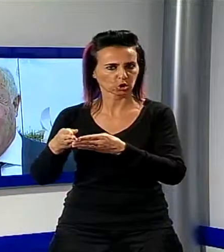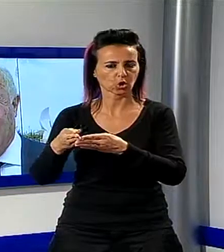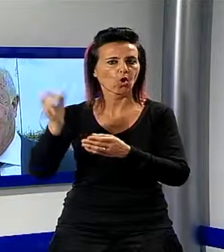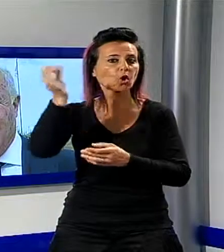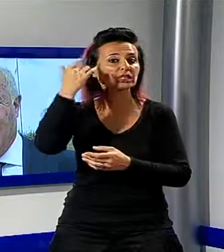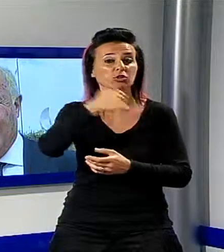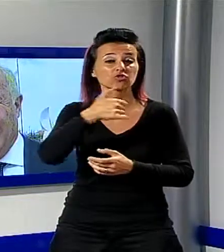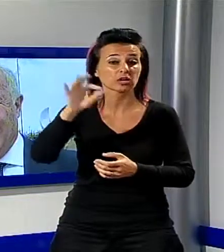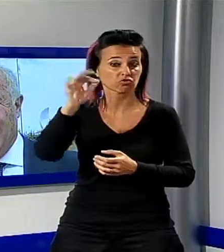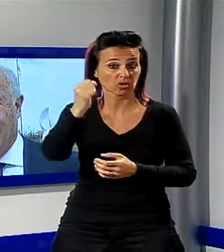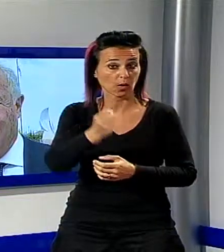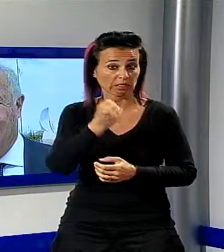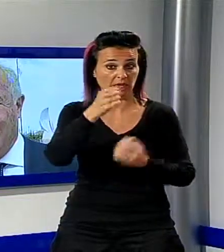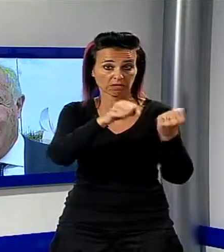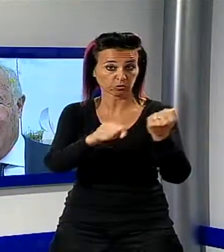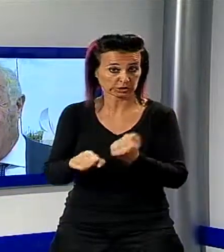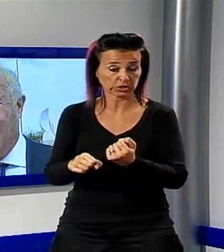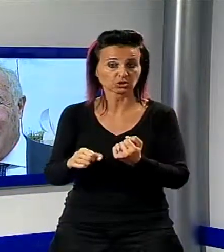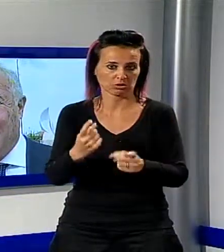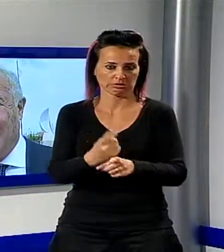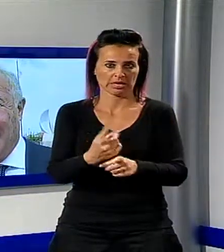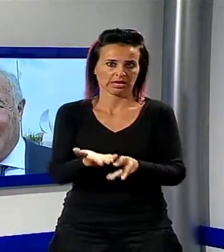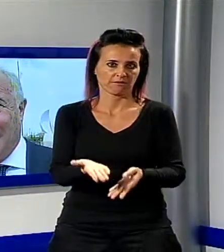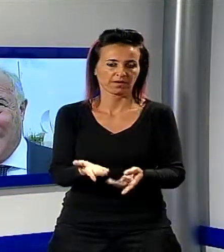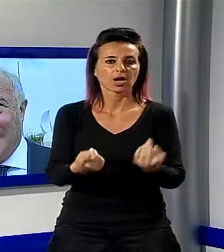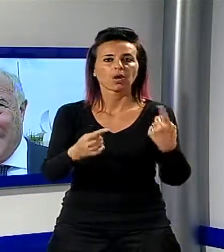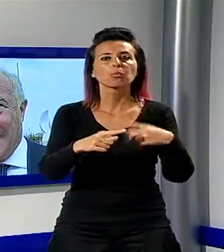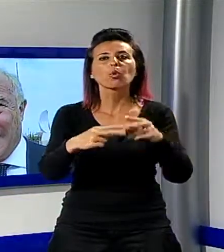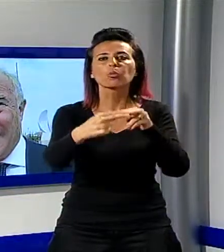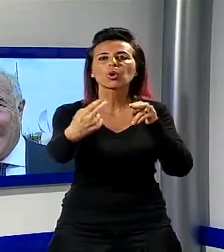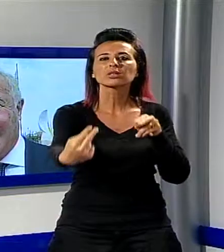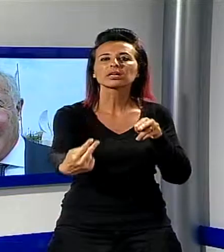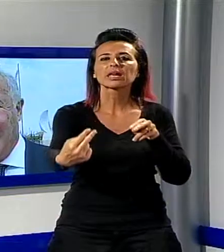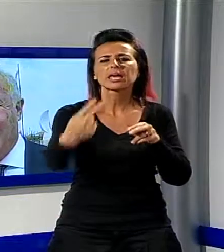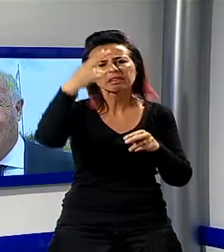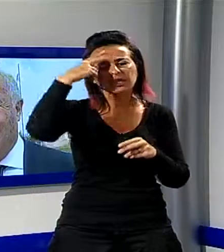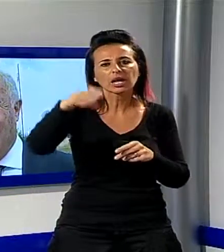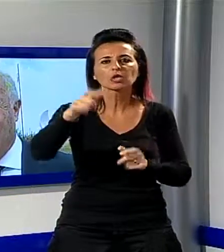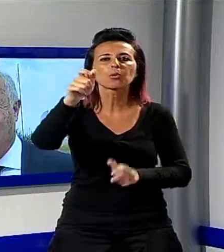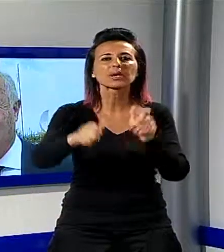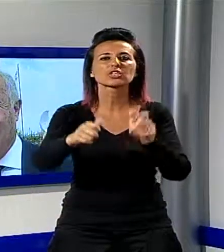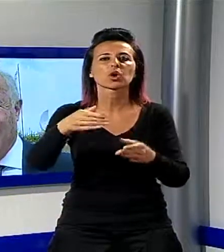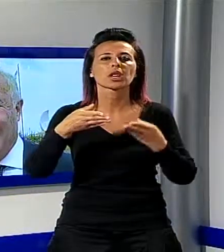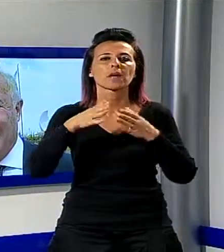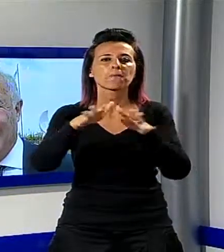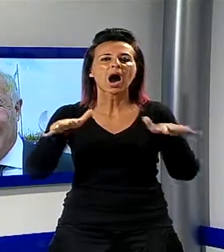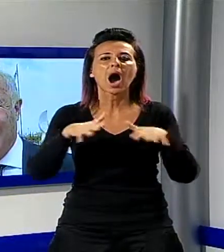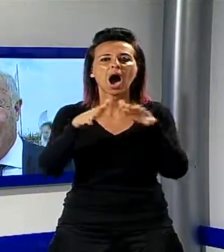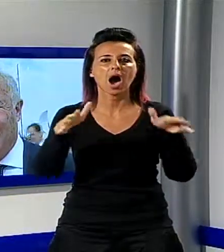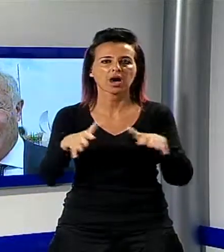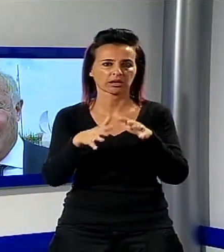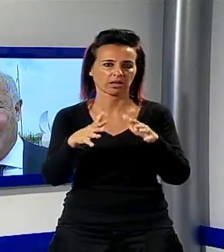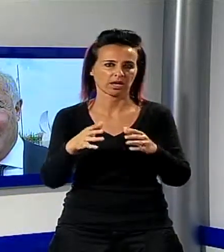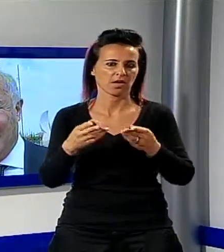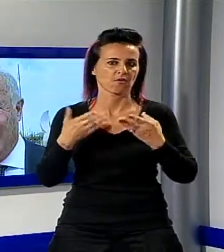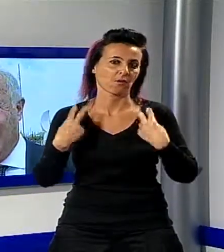occasione dei 150 anni della sua fondazione e il Pontile alla Gente del Mare recependo quelle che sono state le richieste